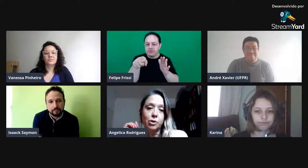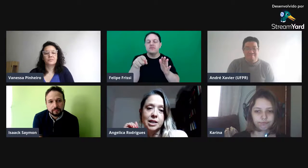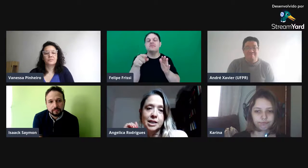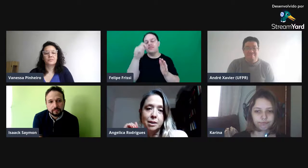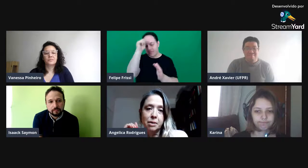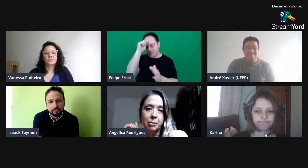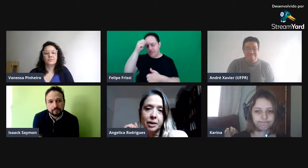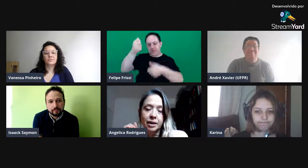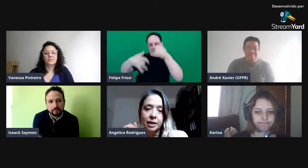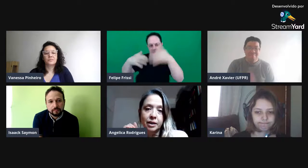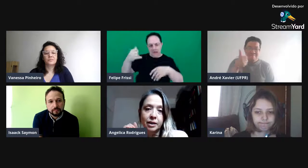é Zimmerman, né?